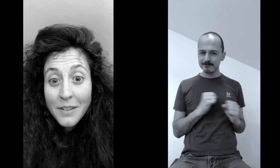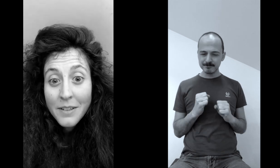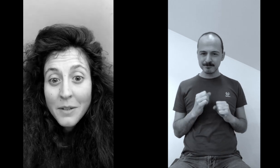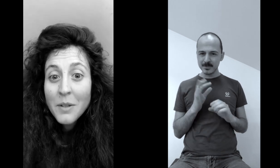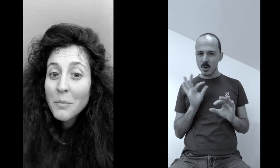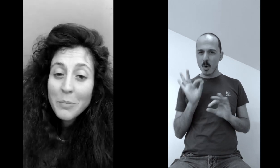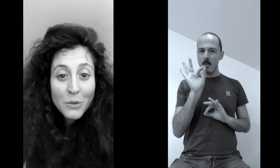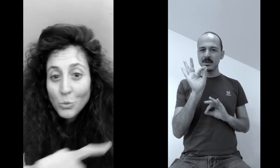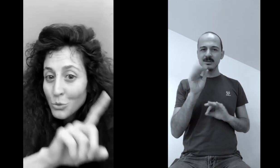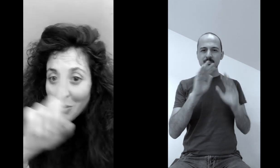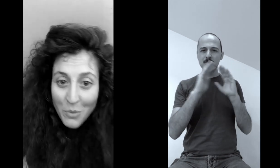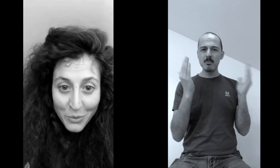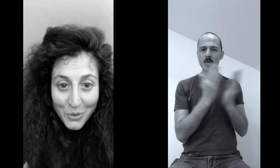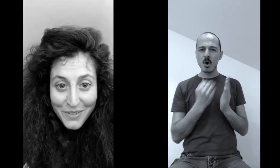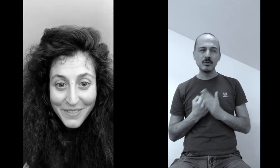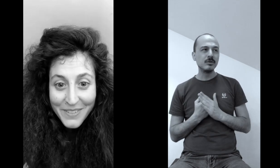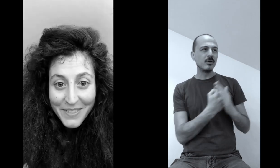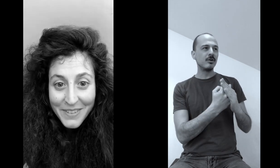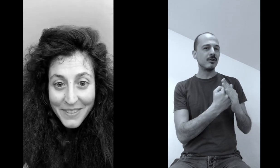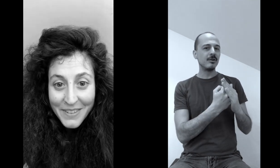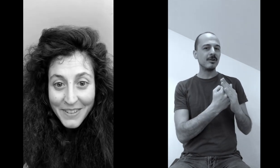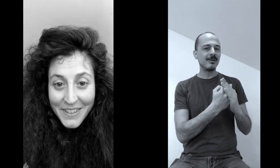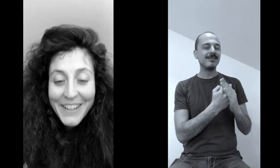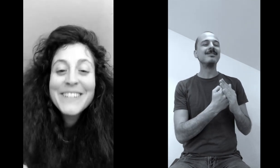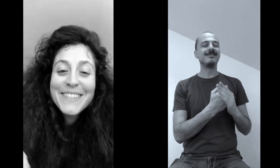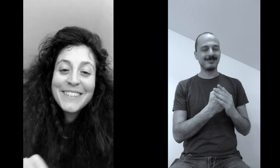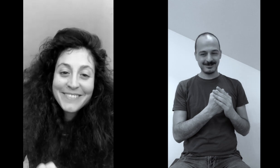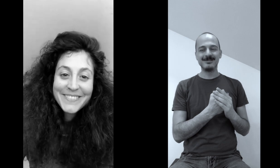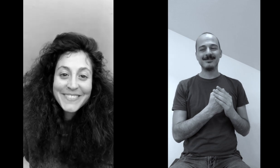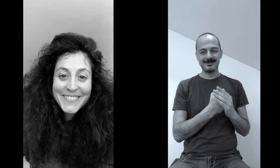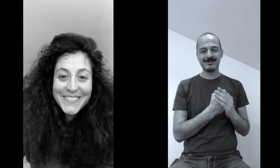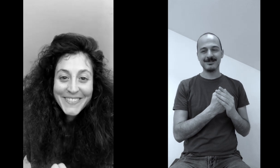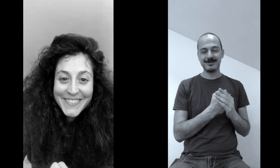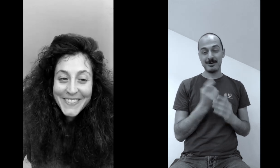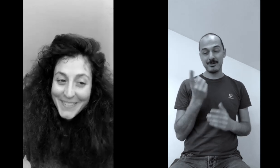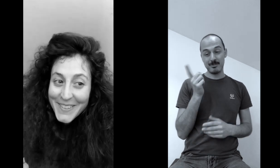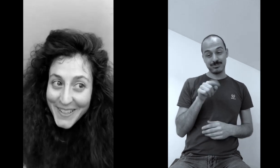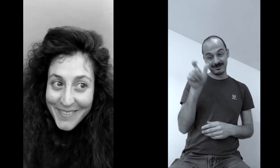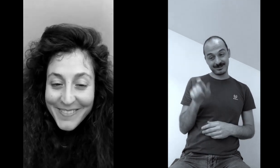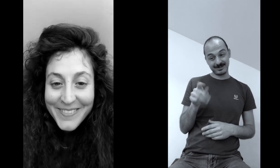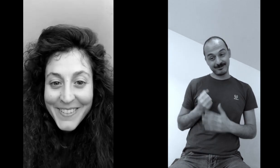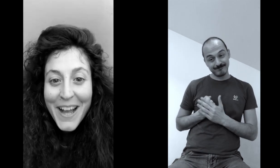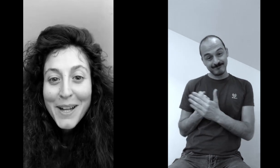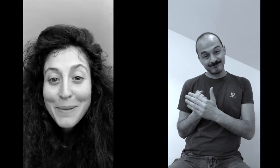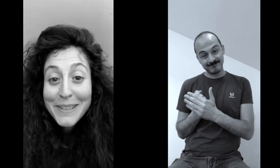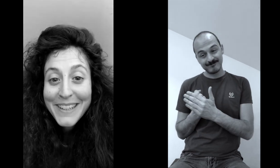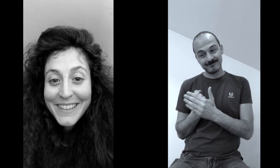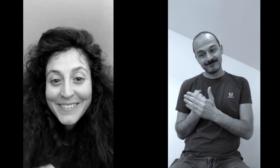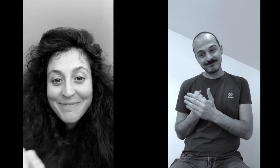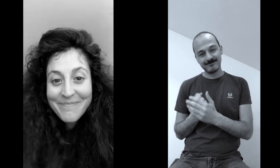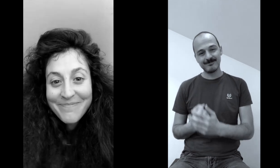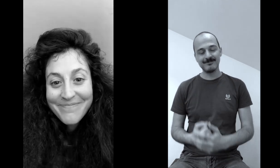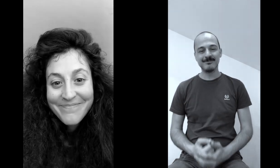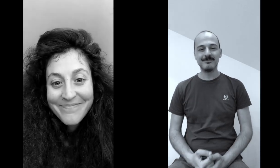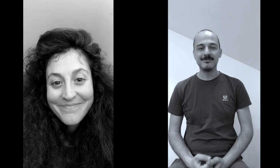lottare per tutto il mondo e sì sì anche per te